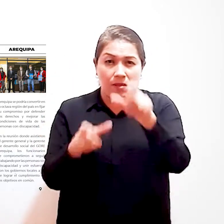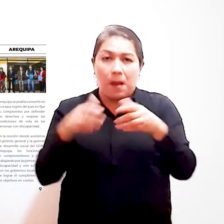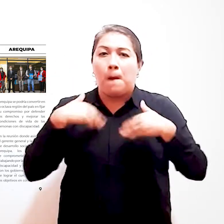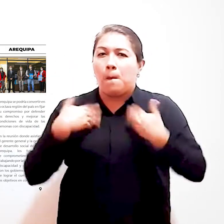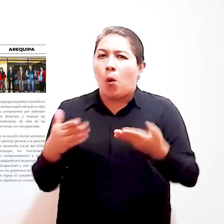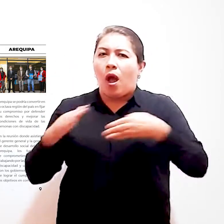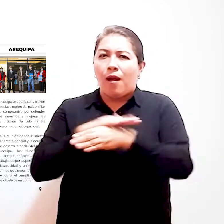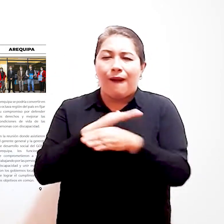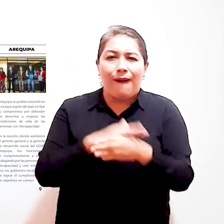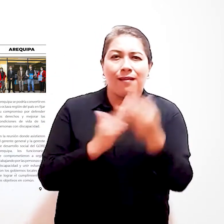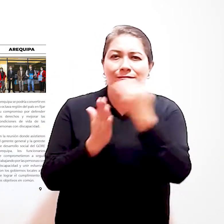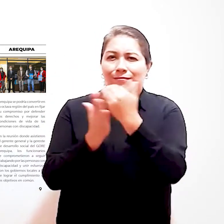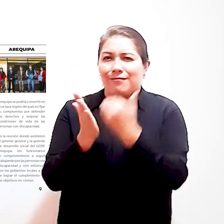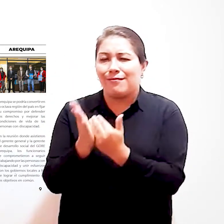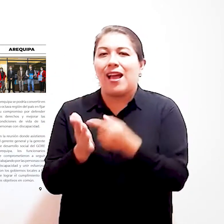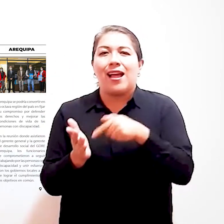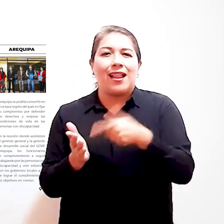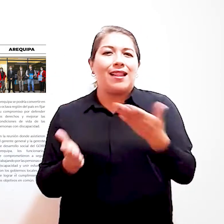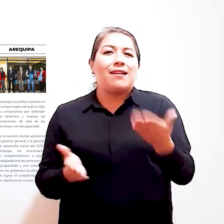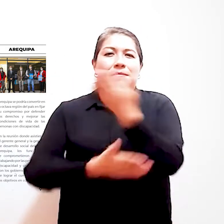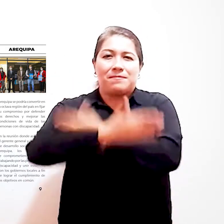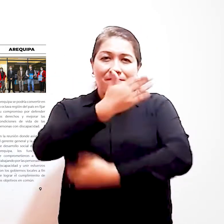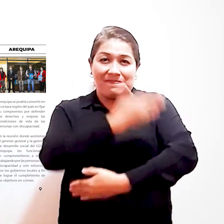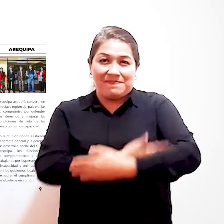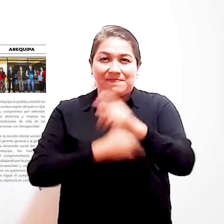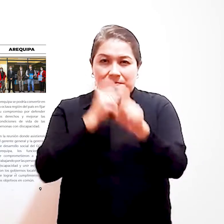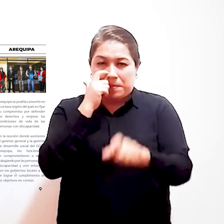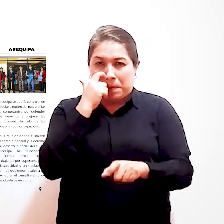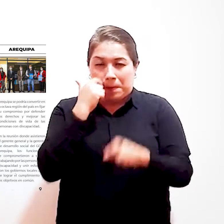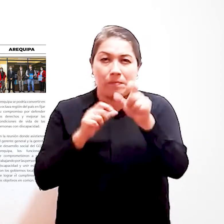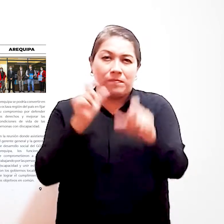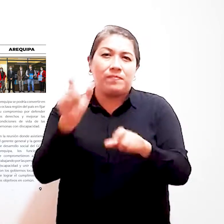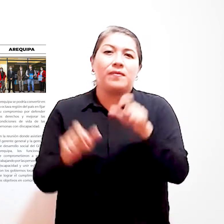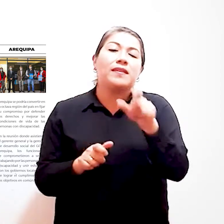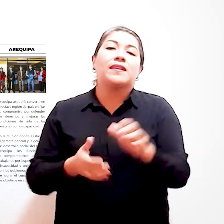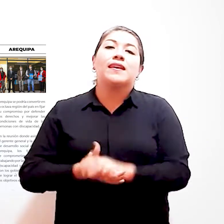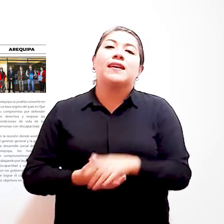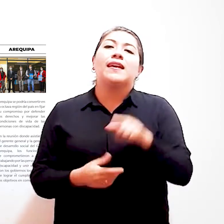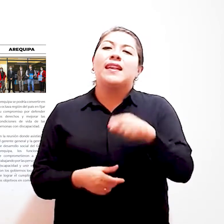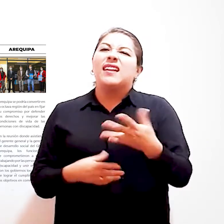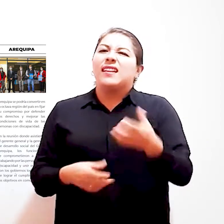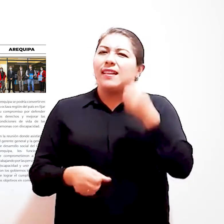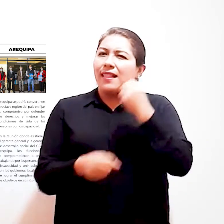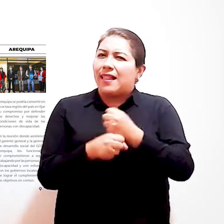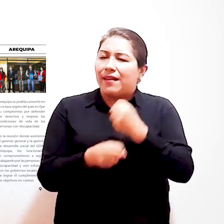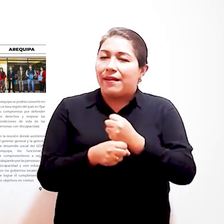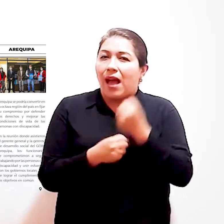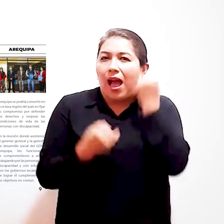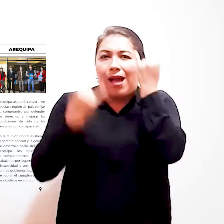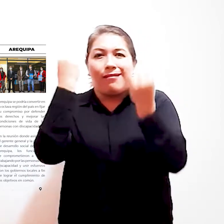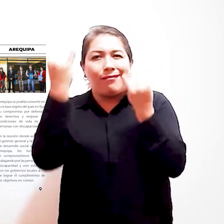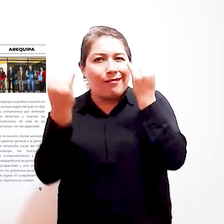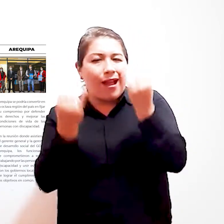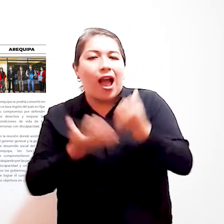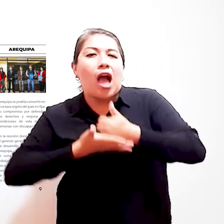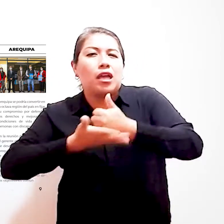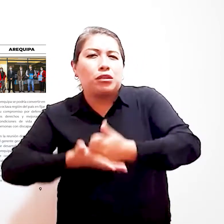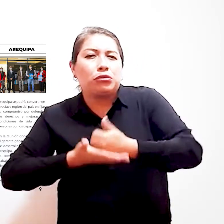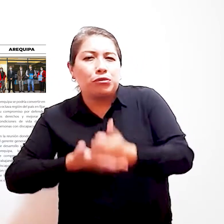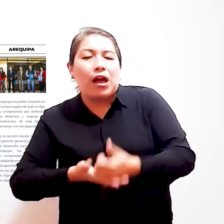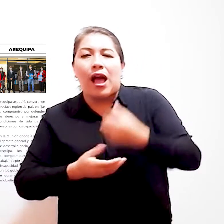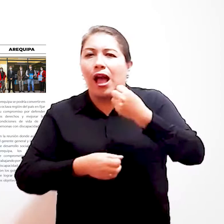discapacidad logren inscribirse al Registro Nacional de la Persona con Discapacidad El trabajo articulado permitirá sumar esfuerzos